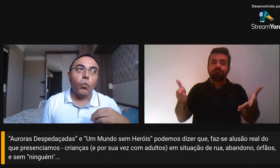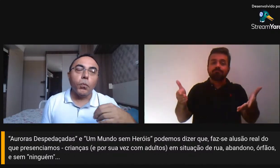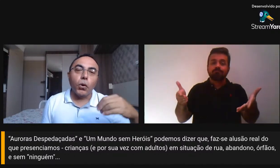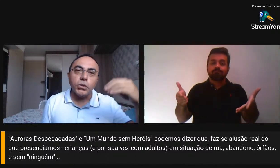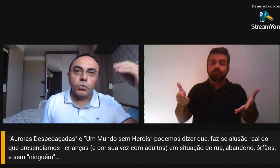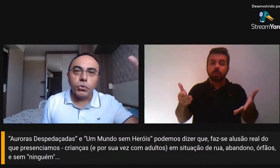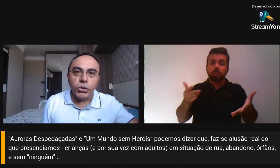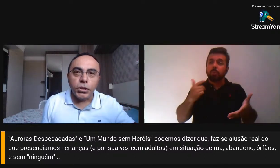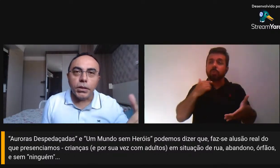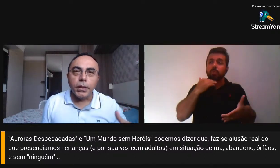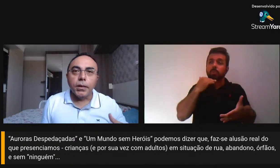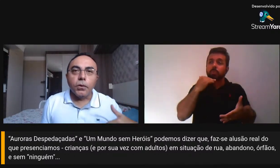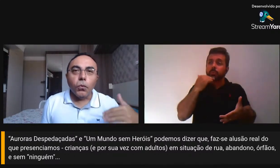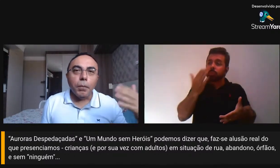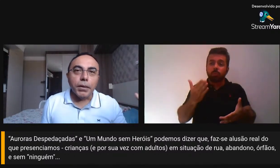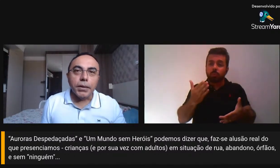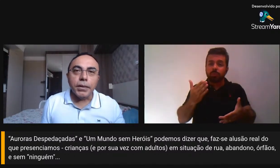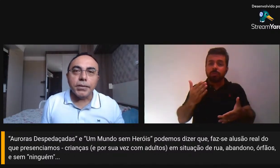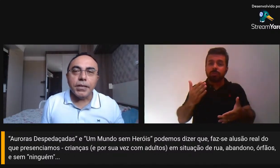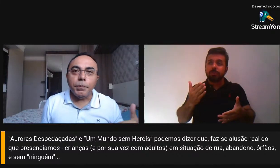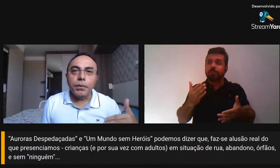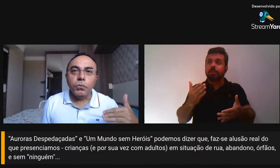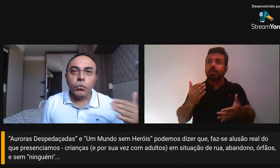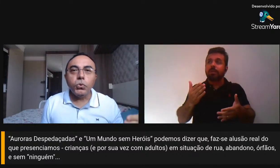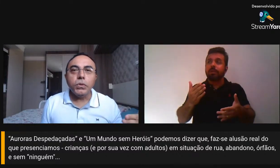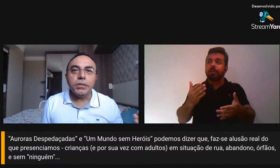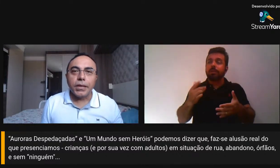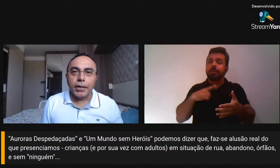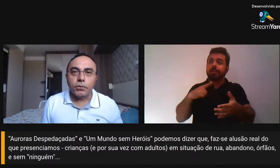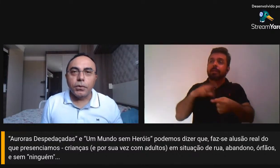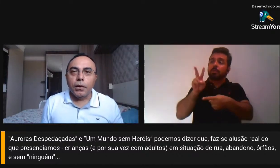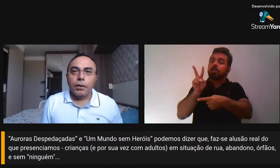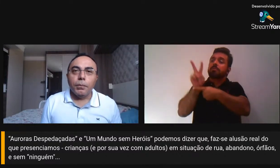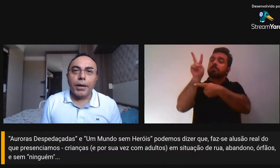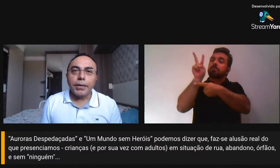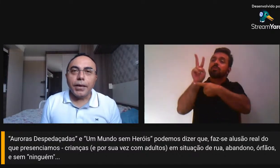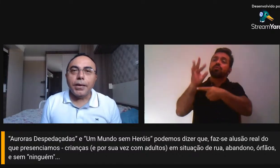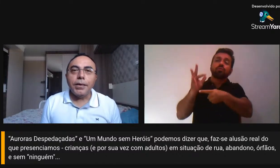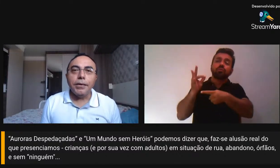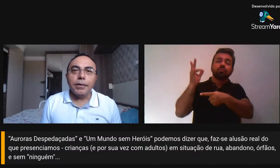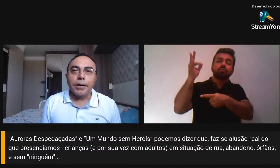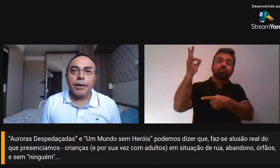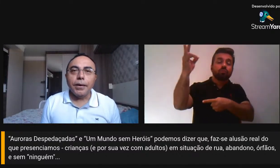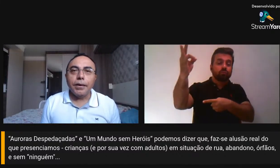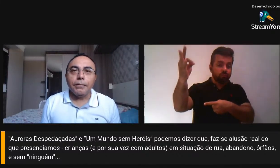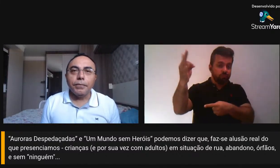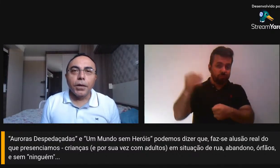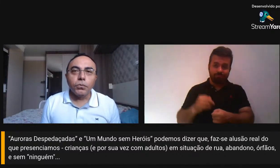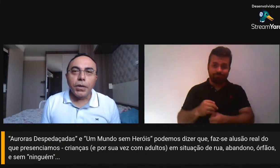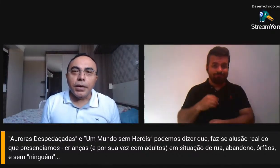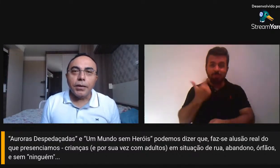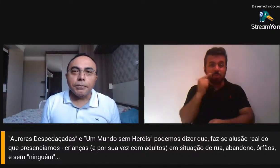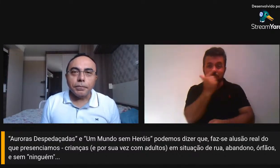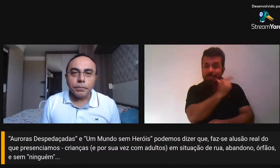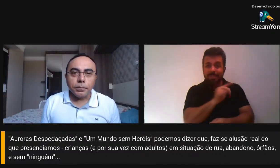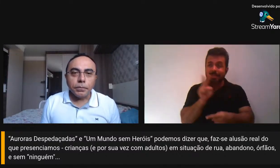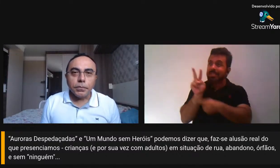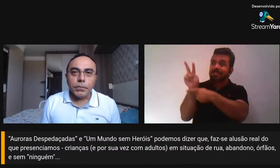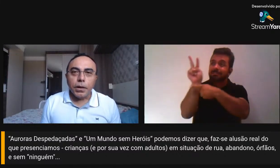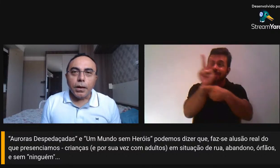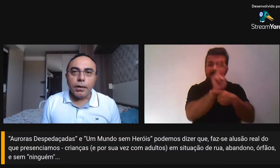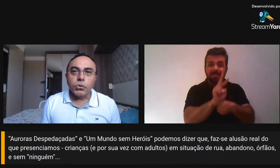o próximo dia, o amanhã, é sempre muito incerto, para quem não tem